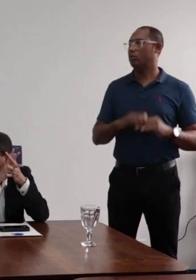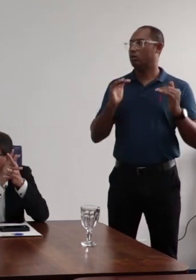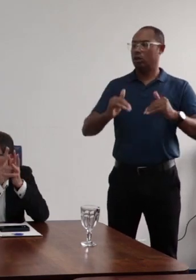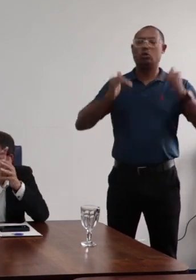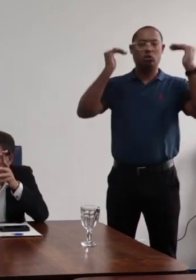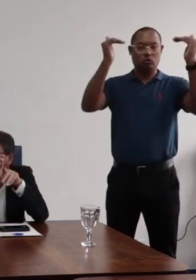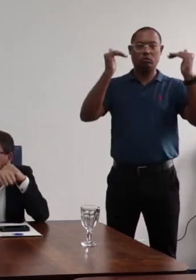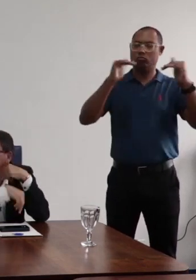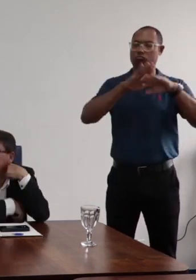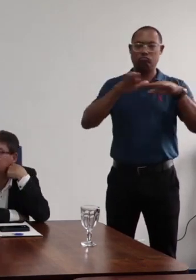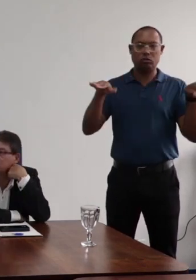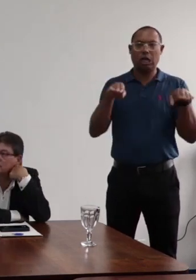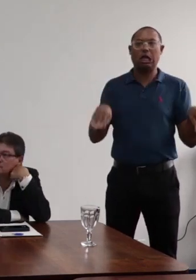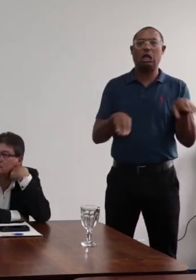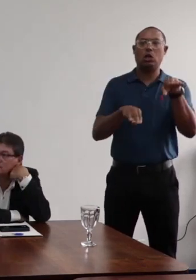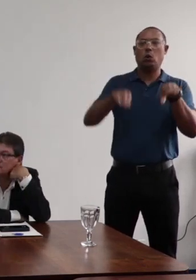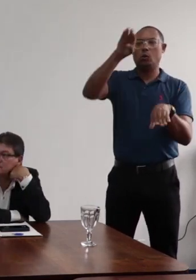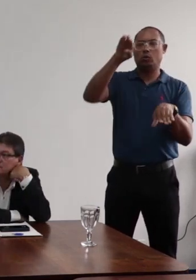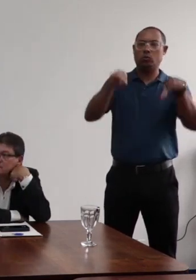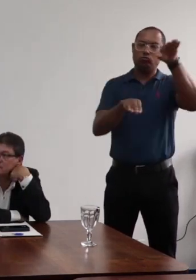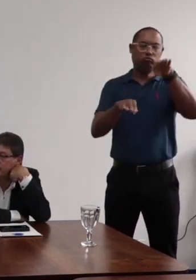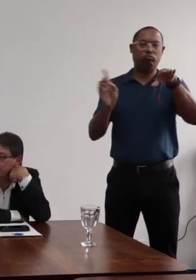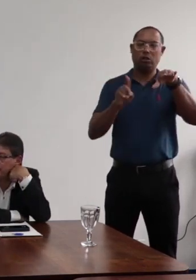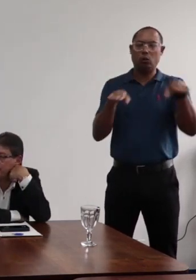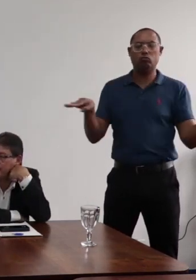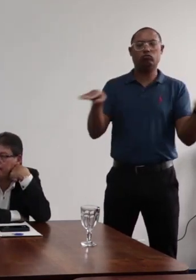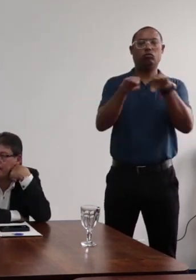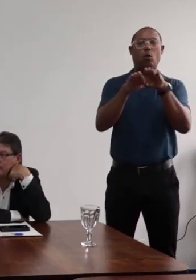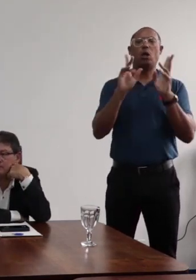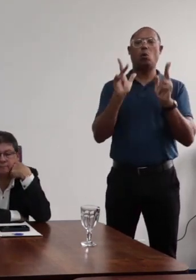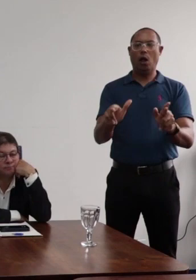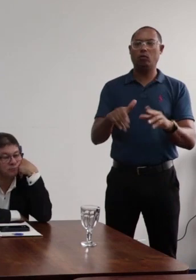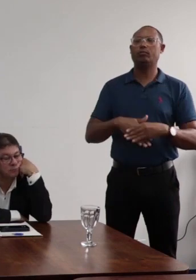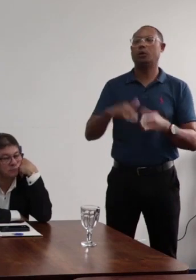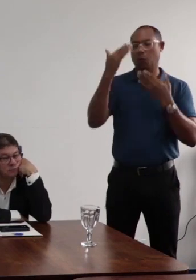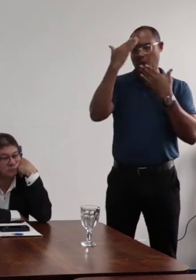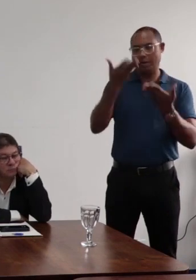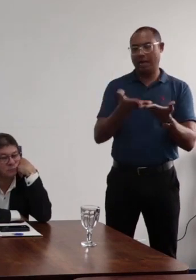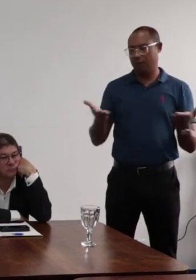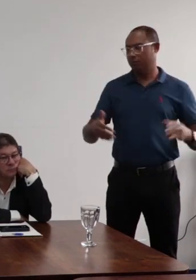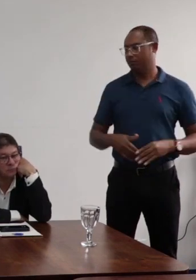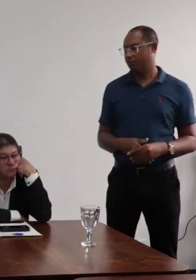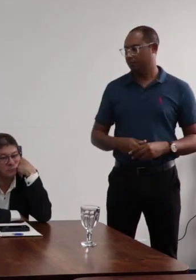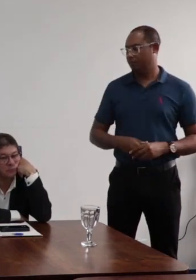superiores e não tem uma hierarquia em si. Tá bom? Obrigado, professor.